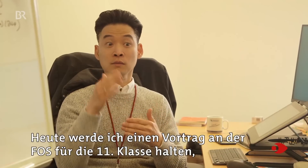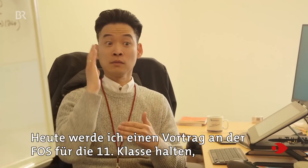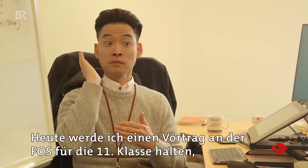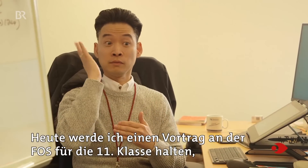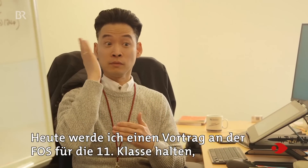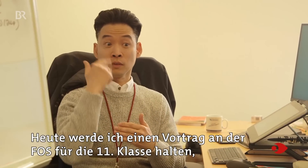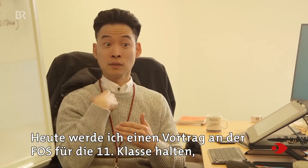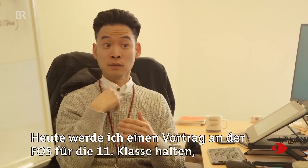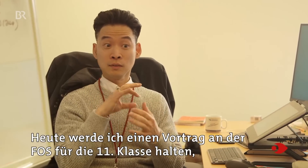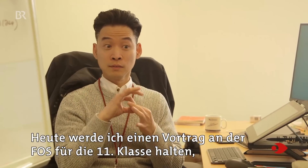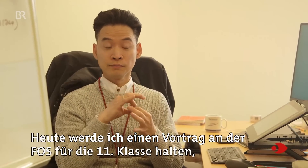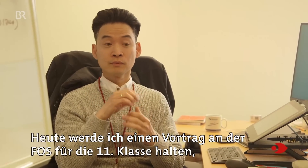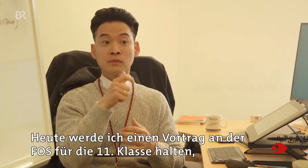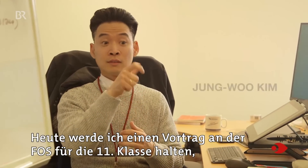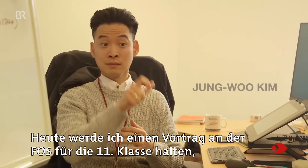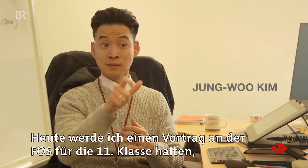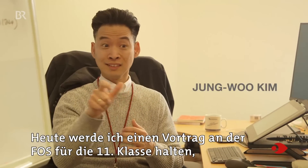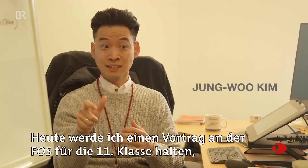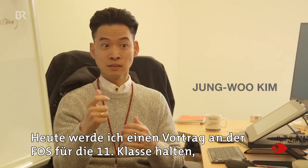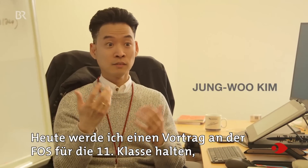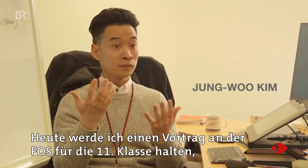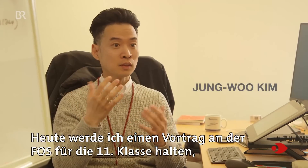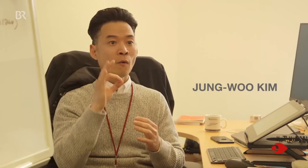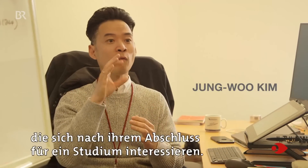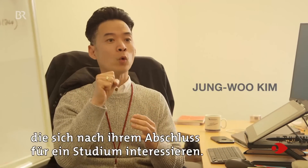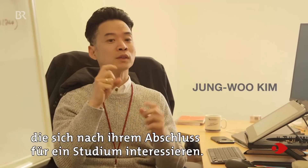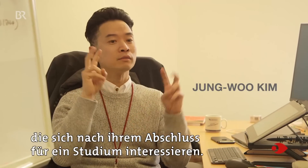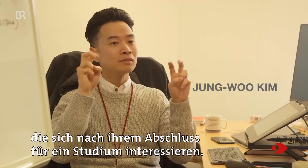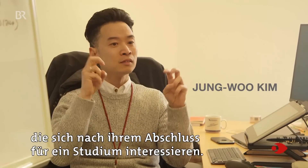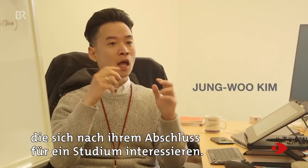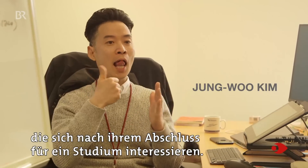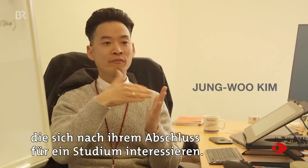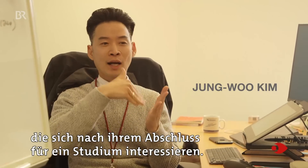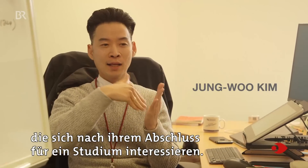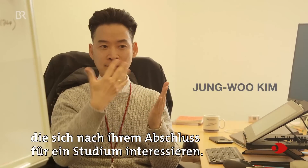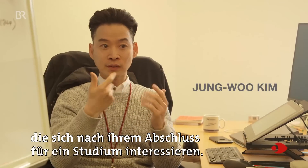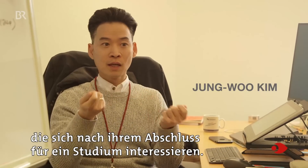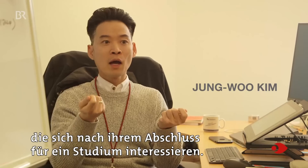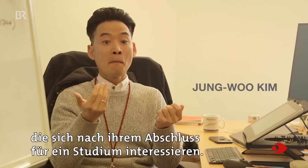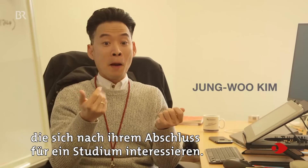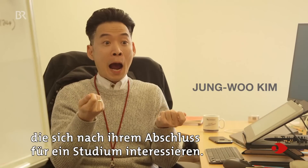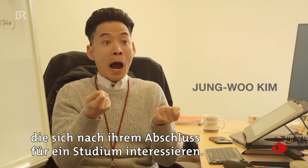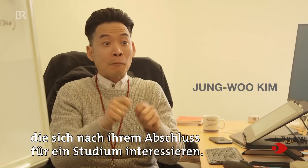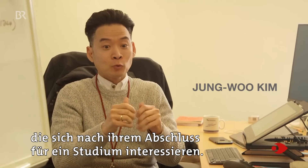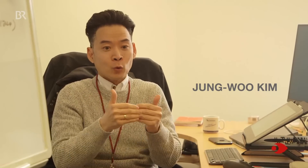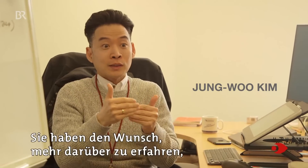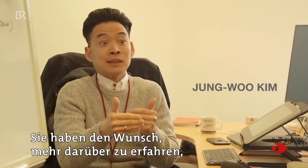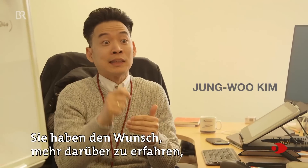Heute werde ich einen Vortrag an der Voss für die 11. Klasse halten, die sich nach ihrem Abschluss für ein Studium interessieren. Sie haben den